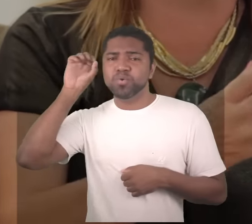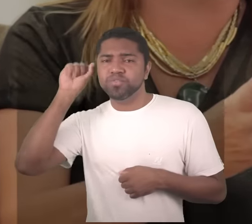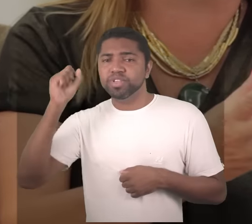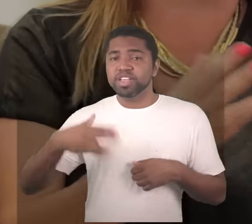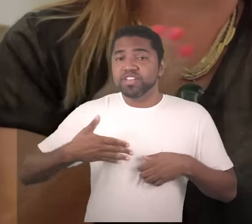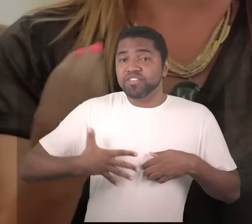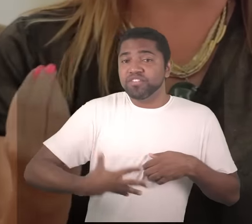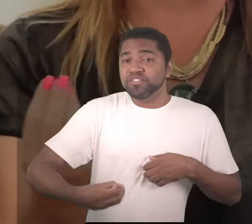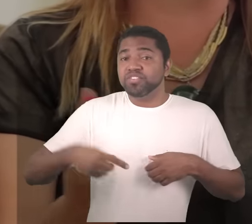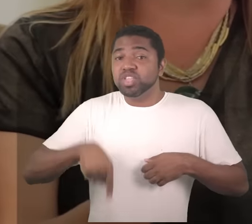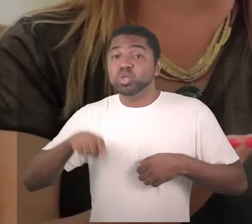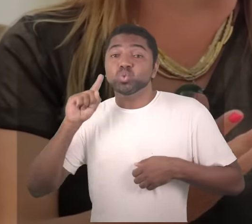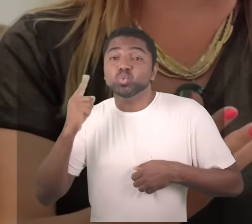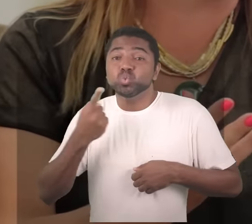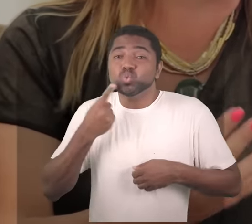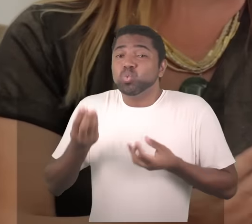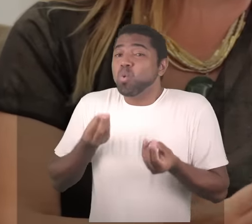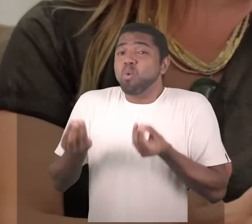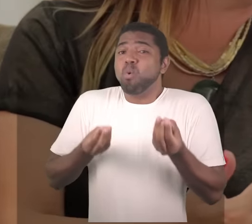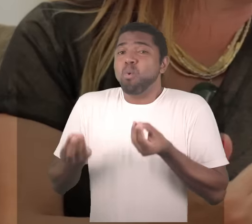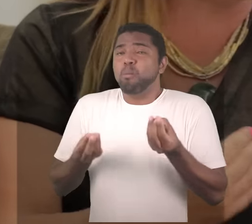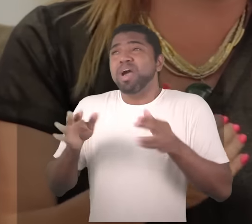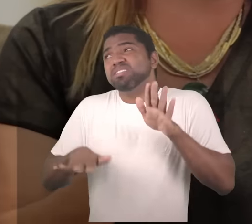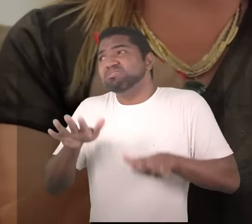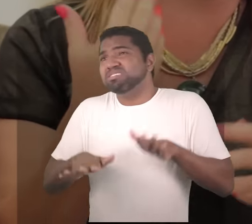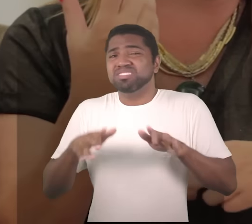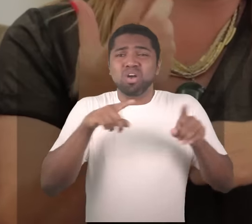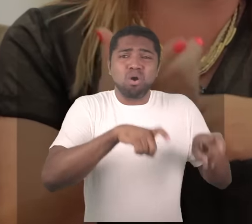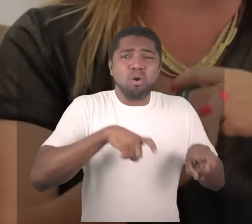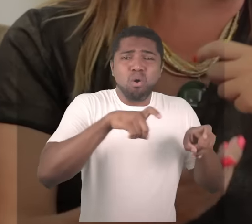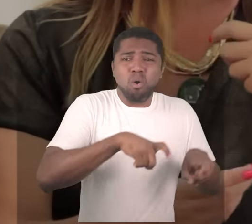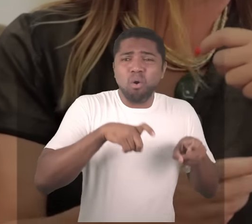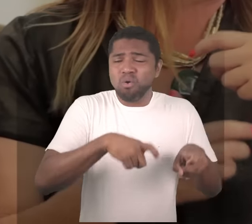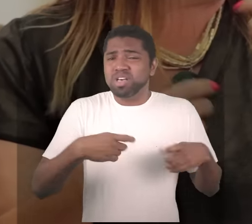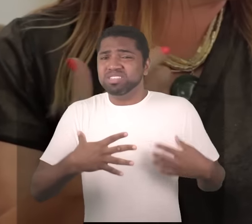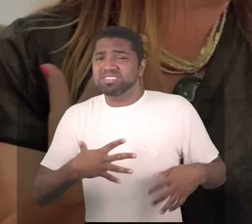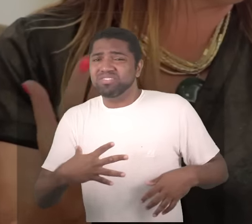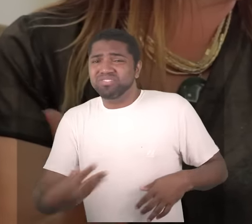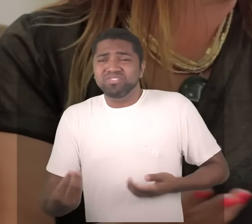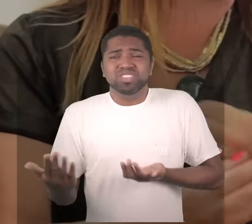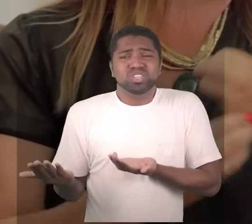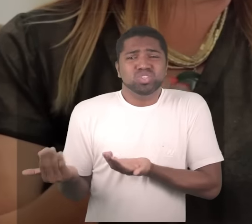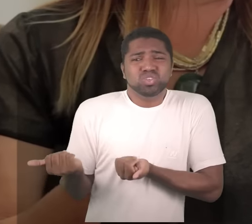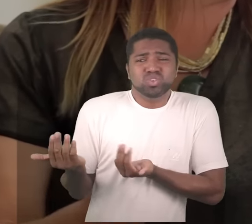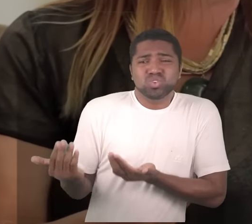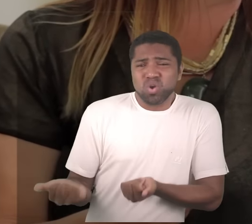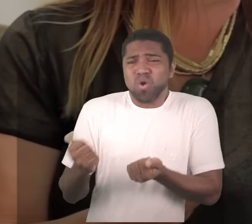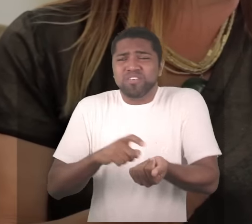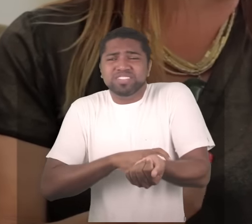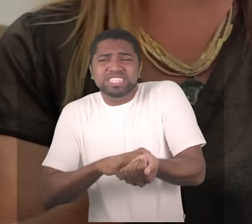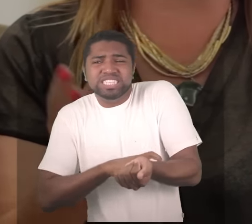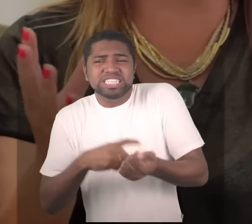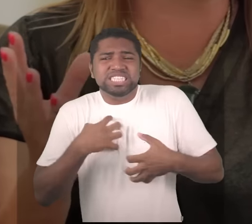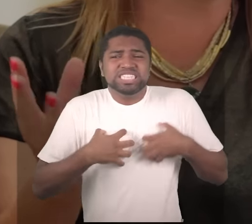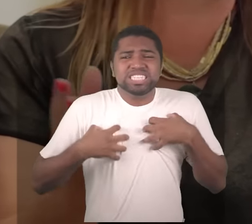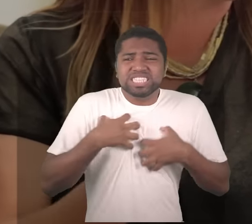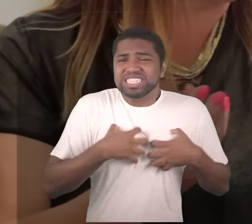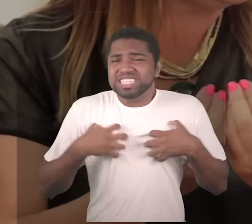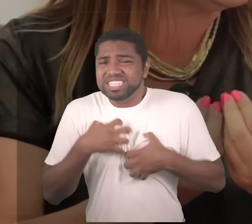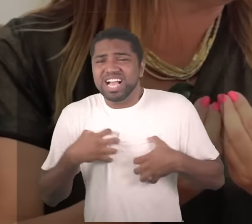na roça não sabe comunicar o filho adolescente já começa a ficar revoltado nervoso dentro de casa não tem essa harmonia que